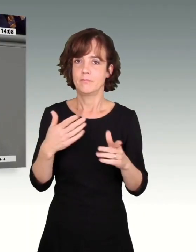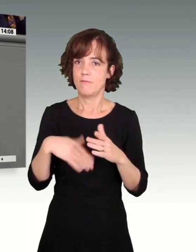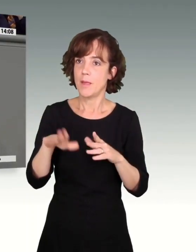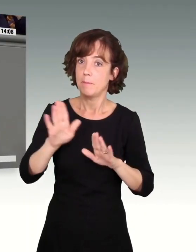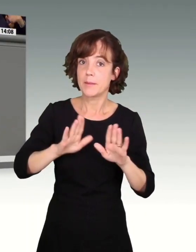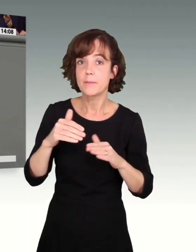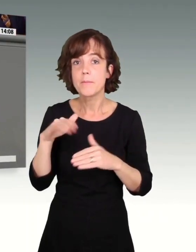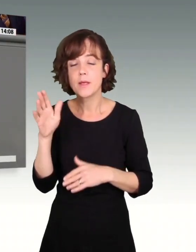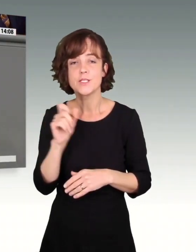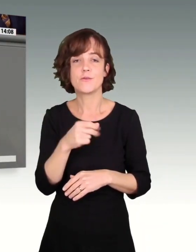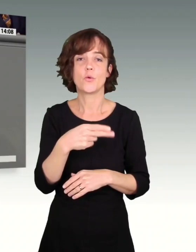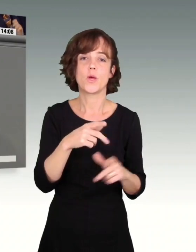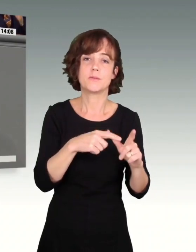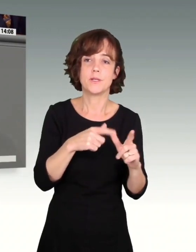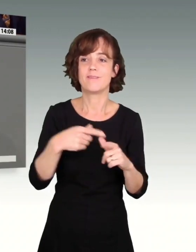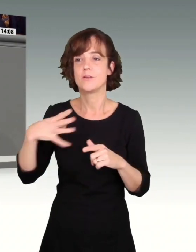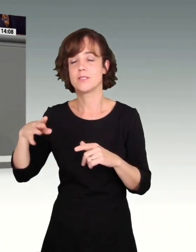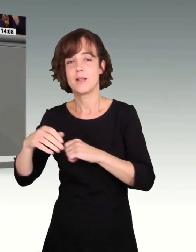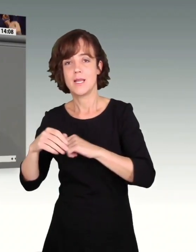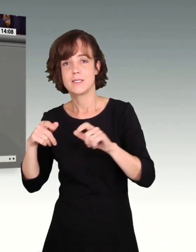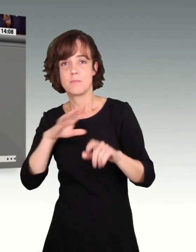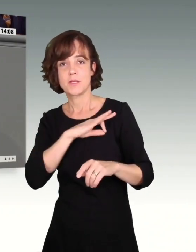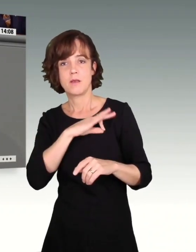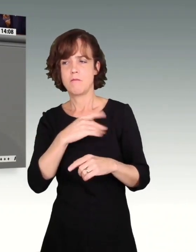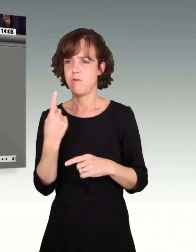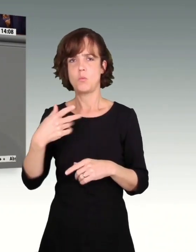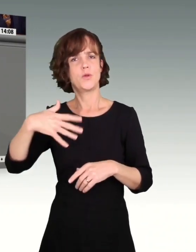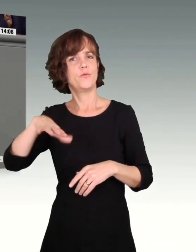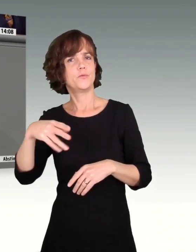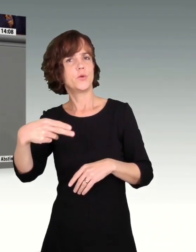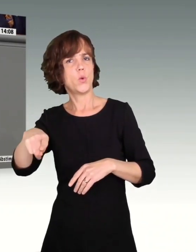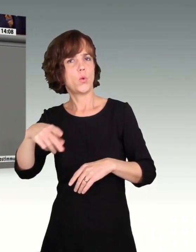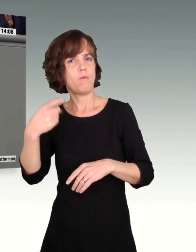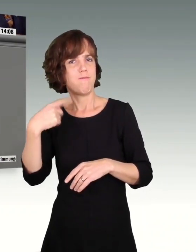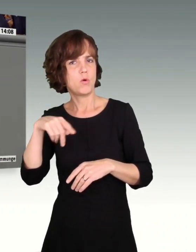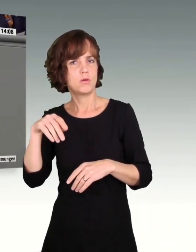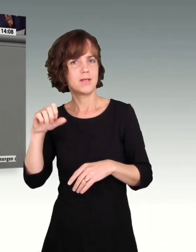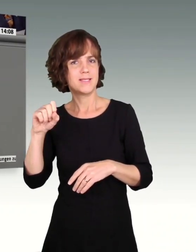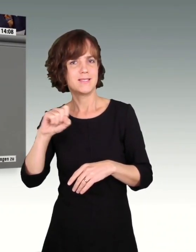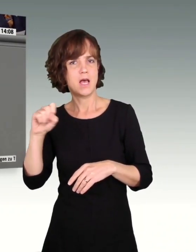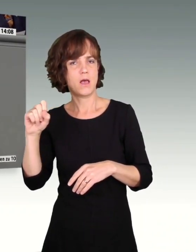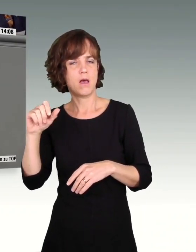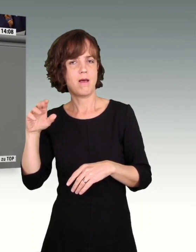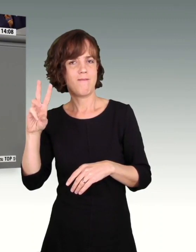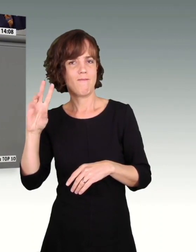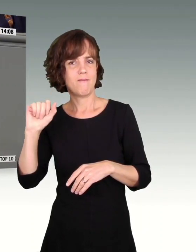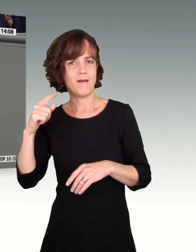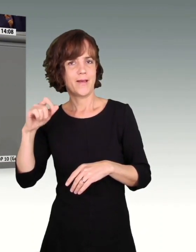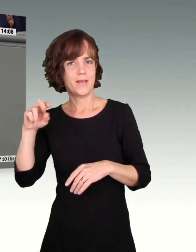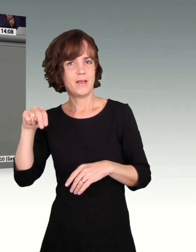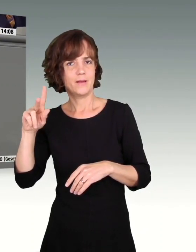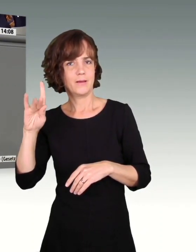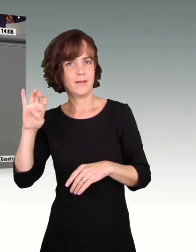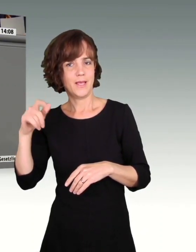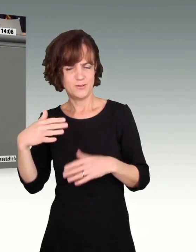SPD, 14 soll es jetzt von der Linkspartei geben. Warum nicht 15 Euro von Sarah Wagenknecht? Eine solche